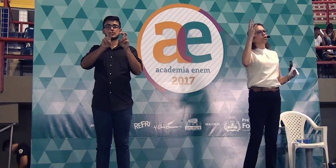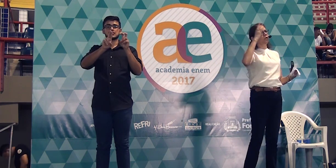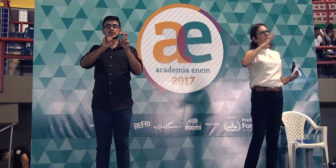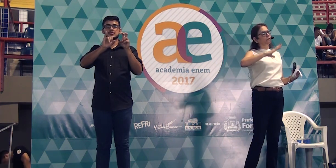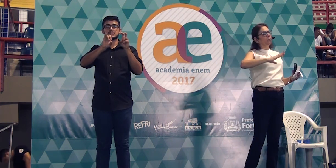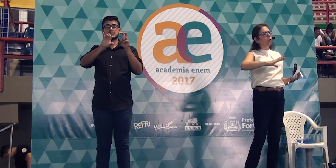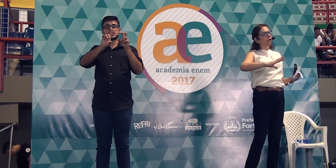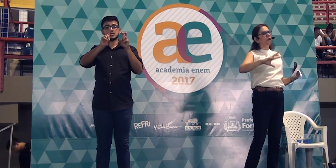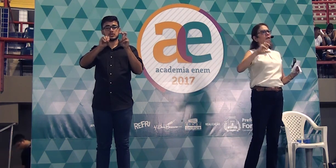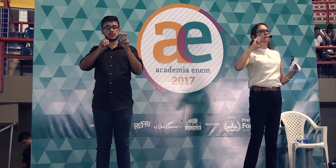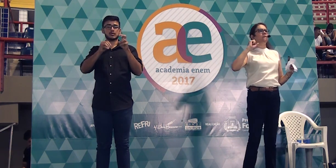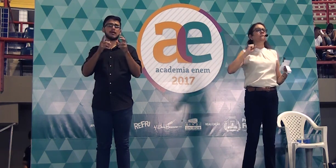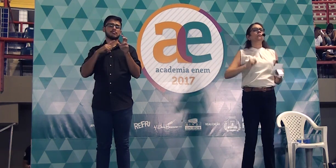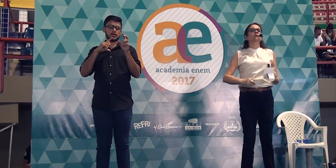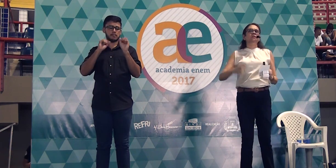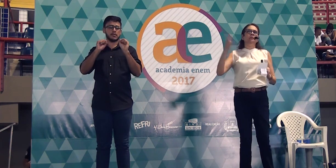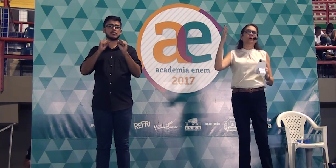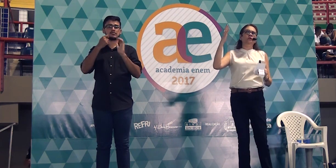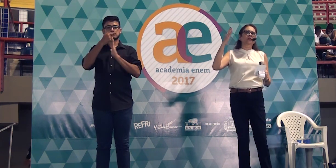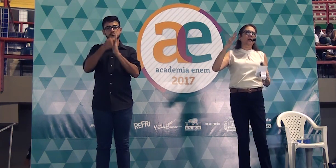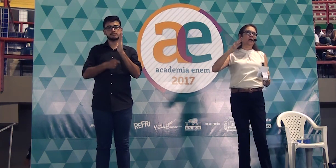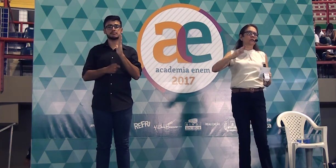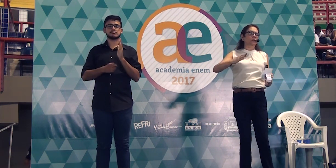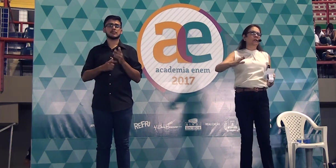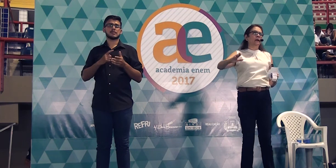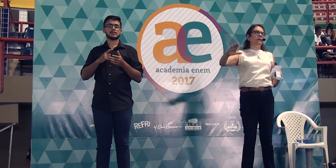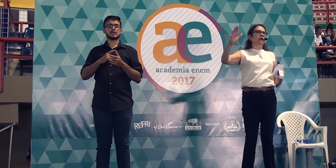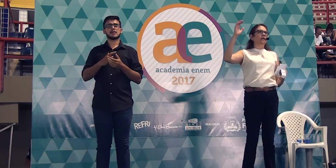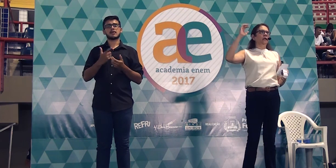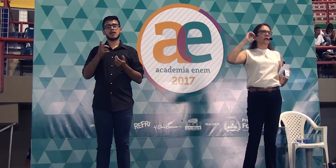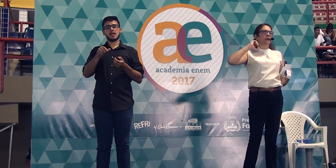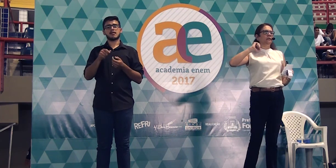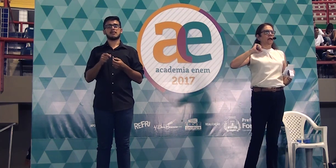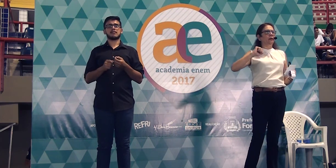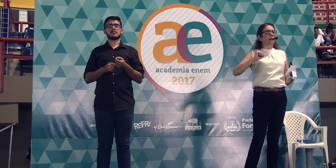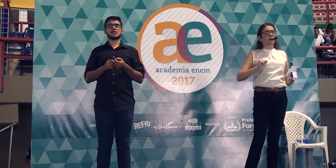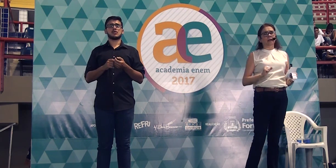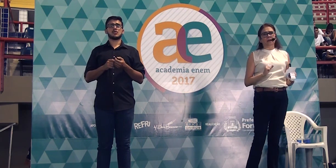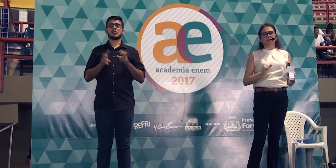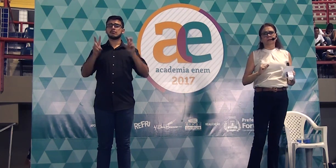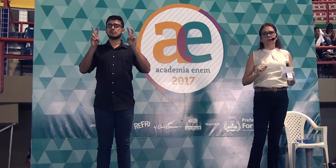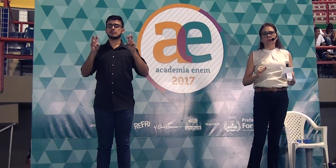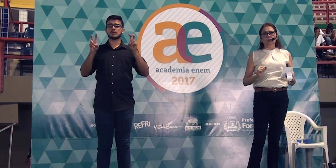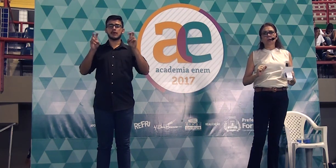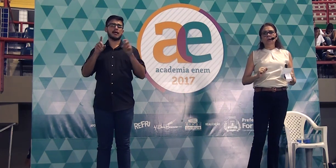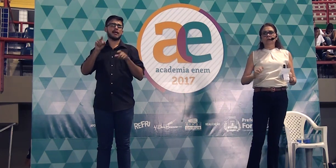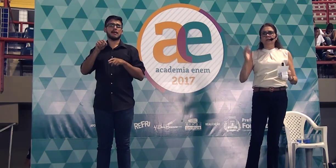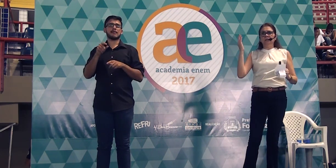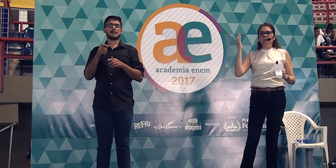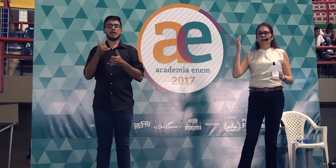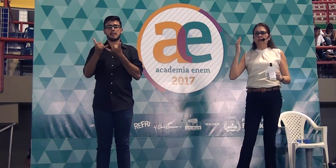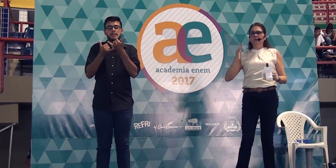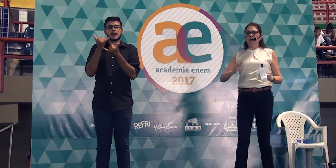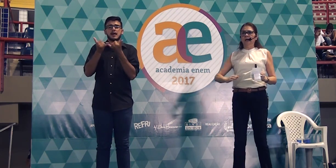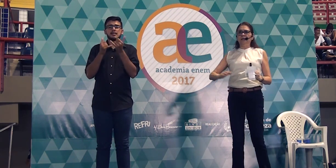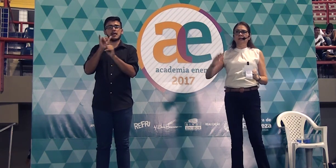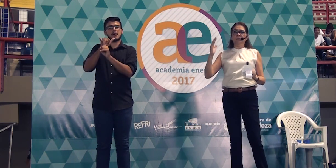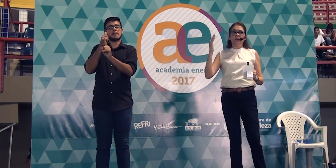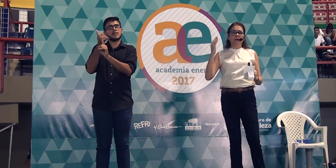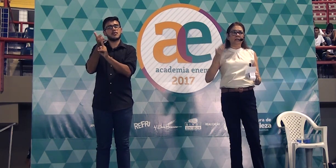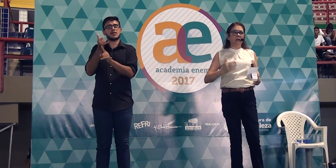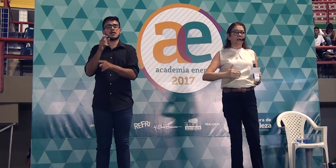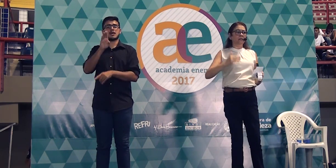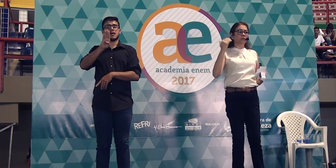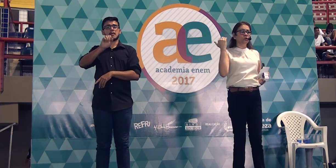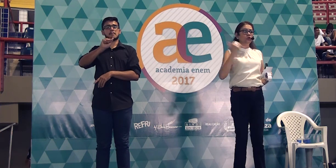série Os 13 Porquês, você pode falar da brincadeira da baleia azul, vocês podem falar